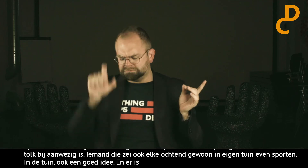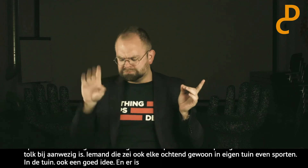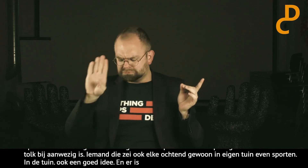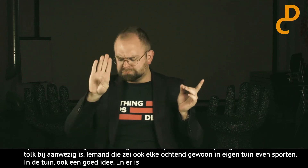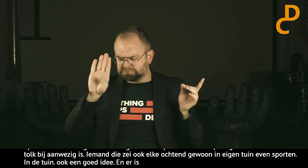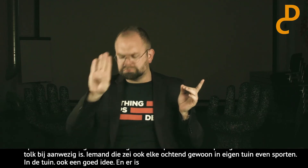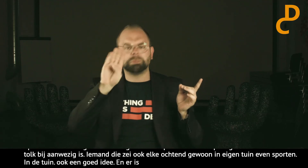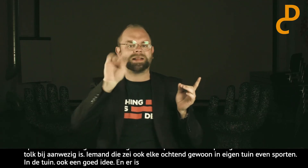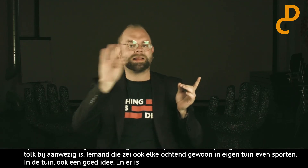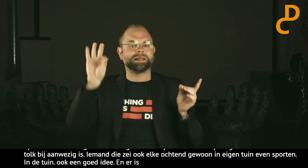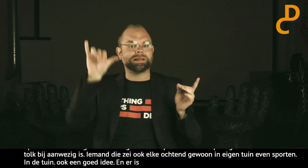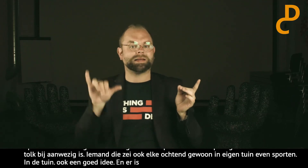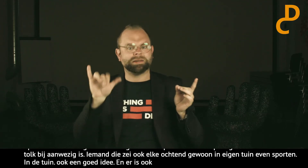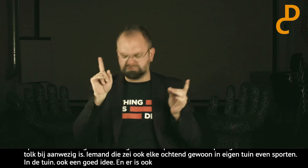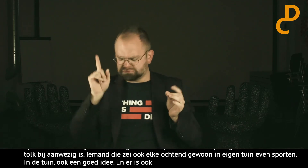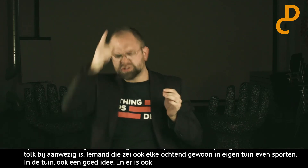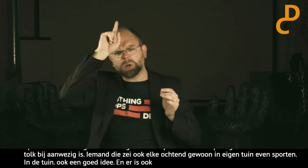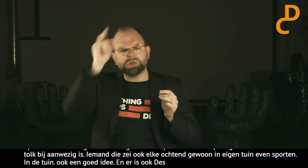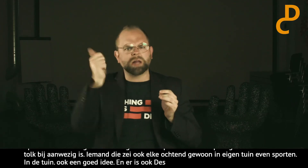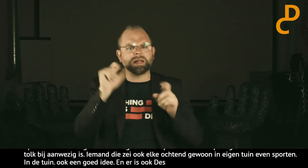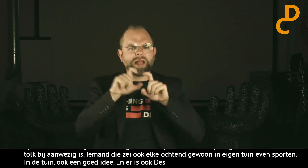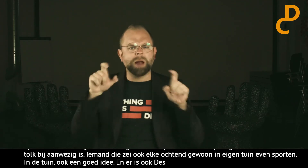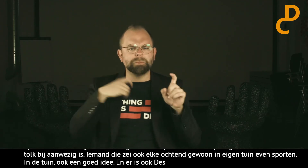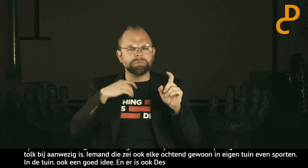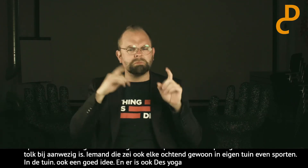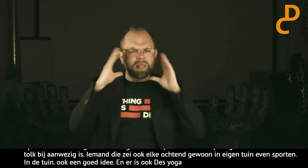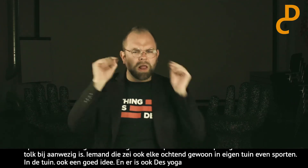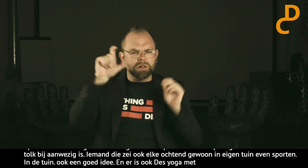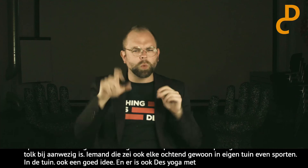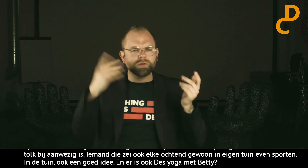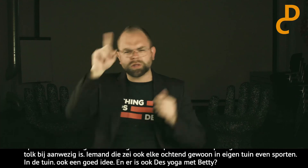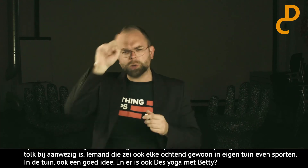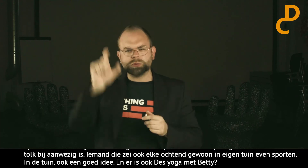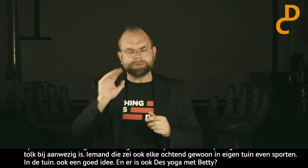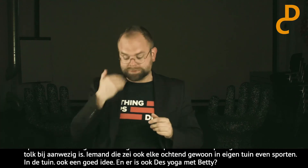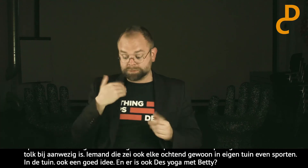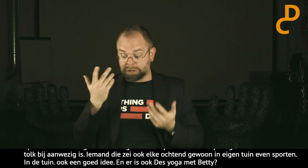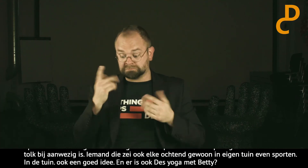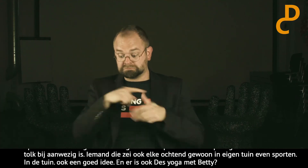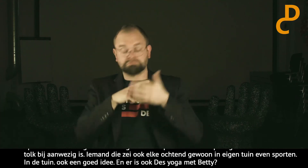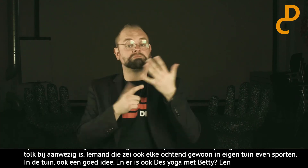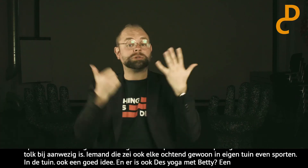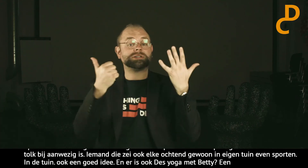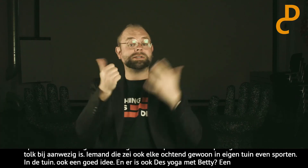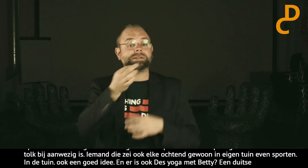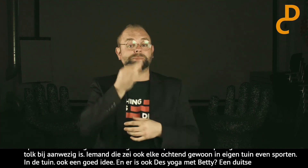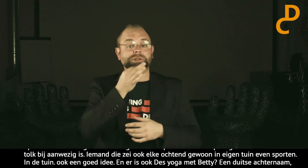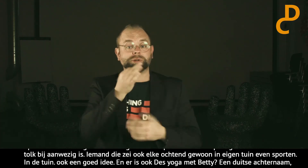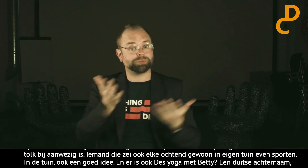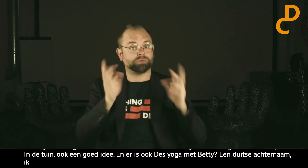met iemand Betty. Duitse achternaam heet ze, of Nederlands of Duits. Ik ken haar niet. Maar in ieder geval zijn er dus